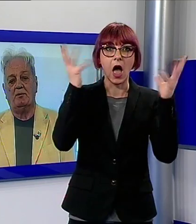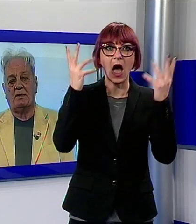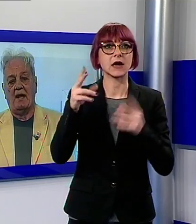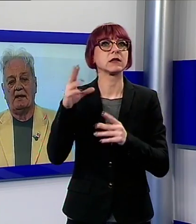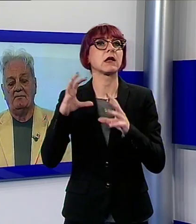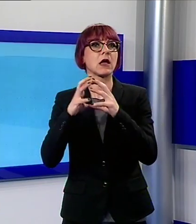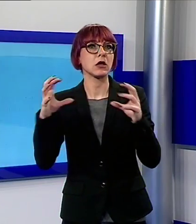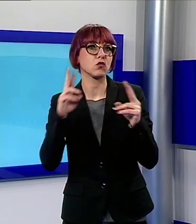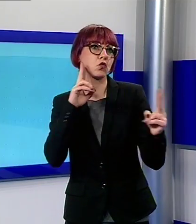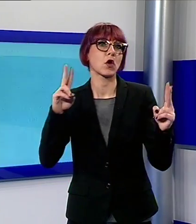rara